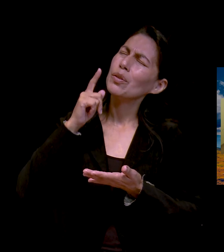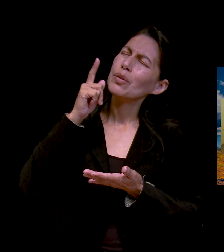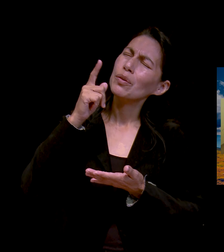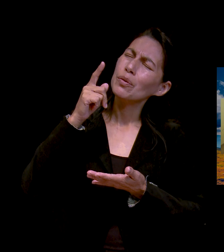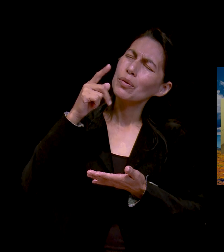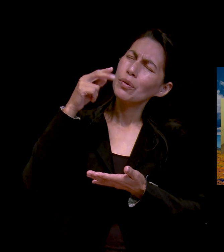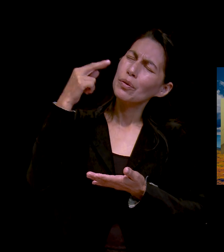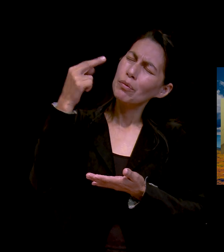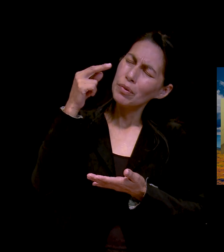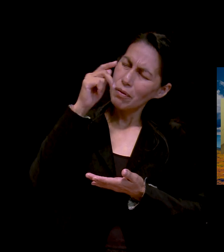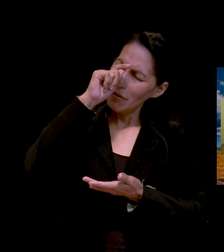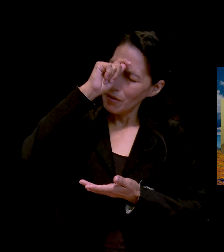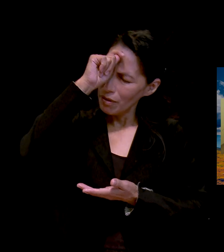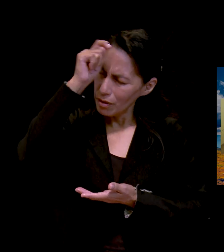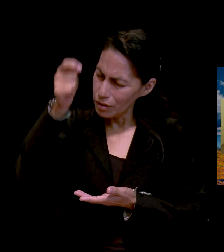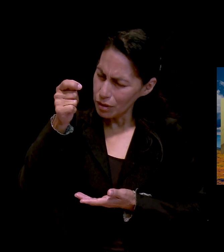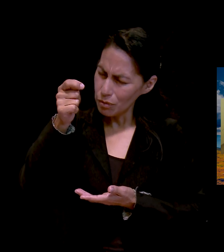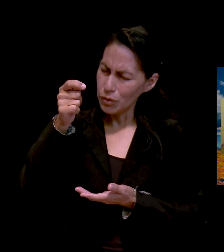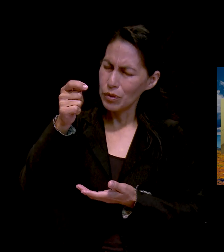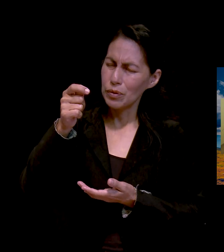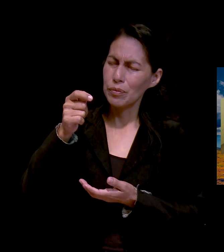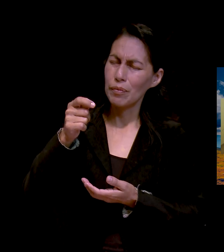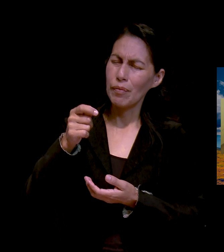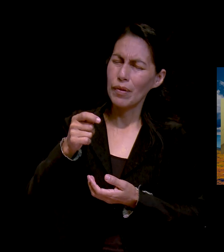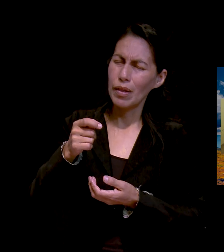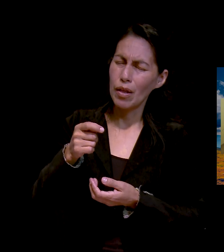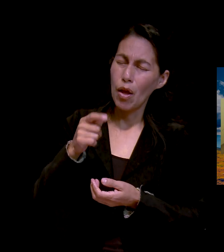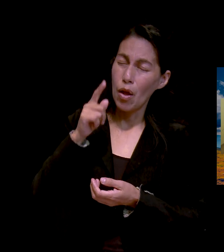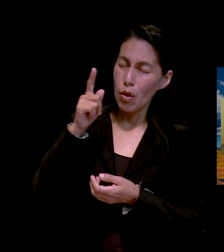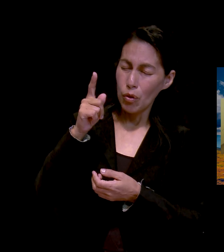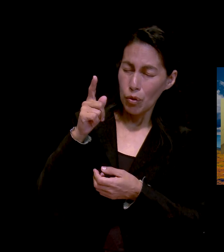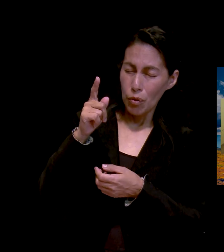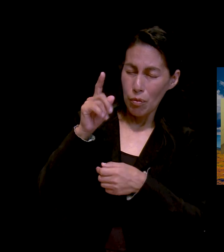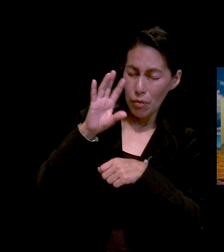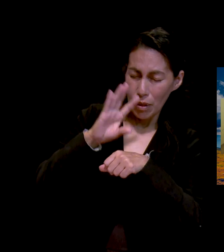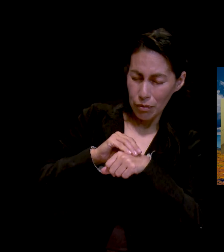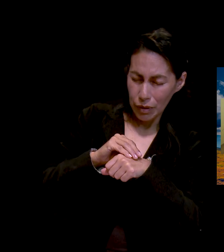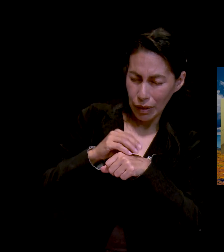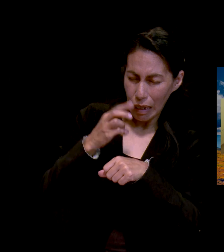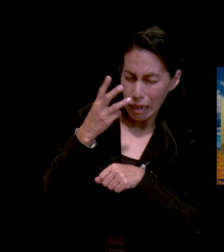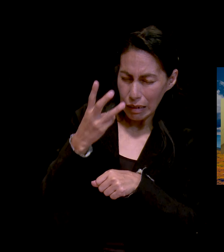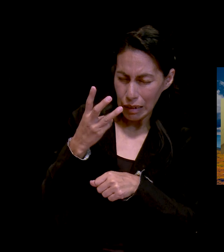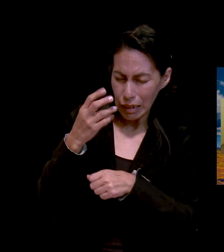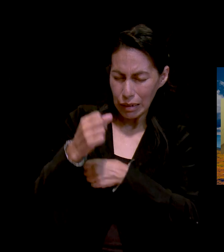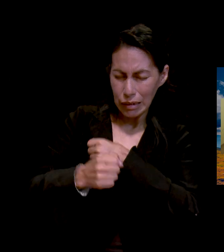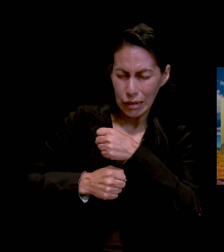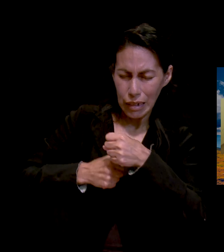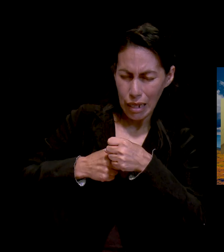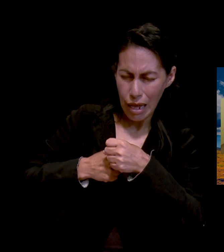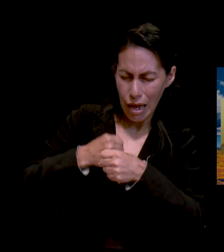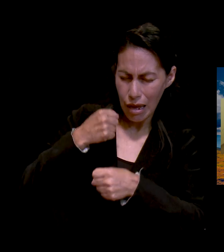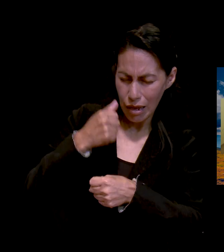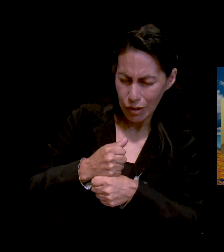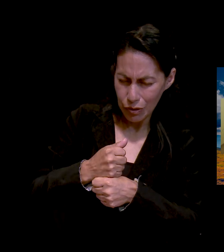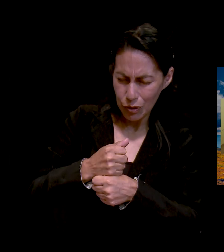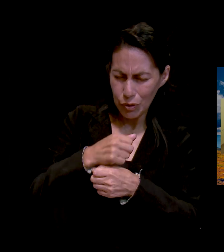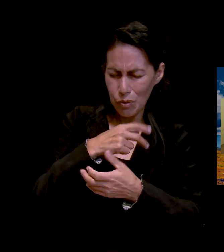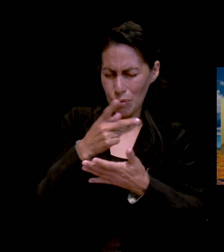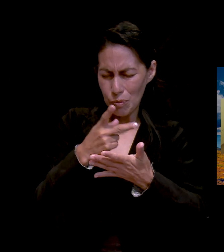tres años de proyección ininterrumpida de este programa.